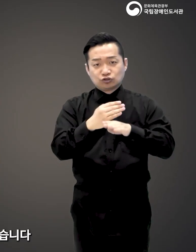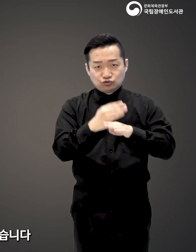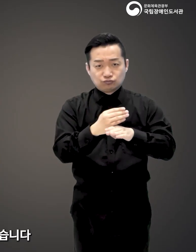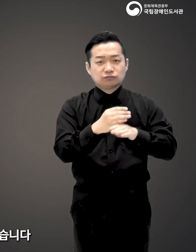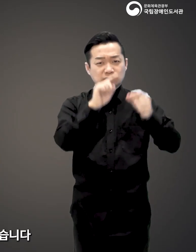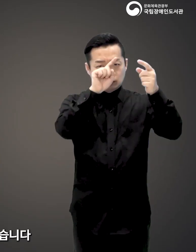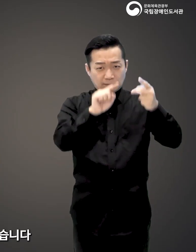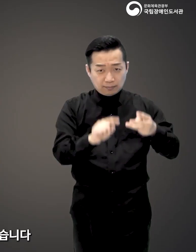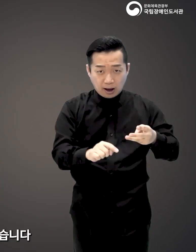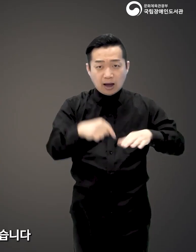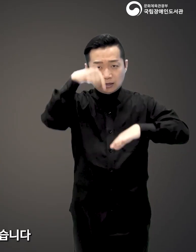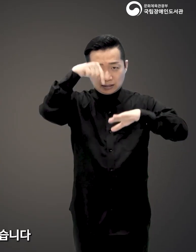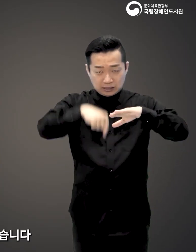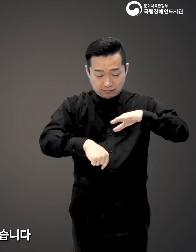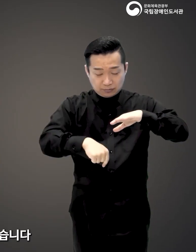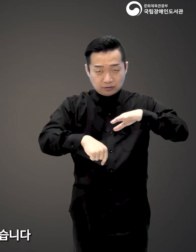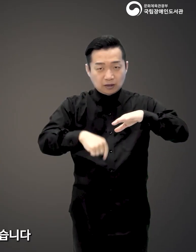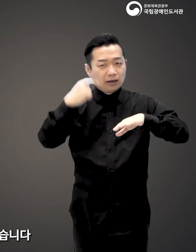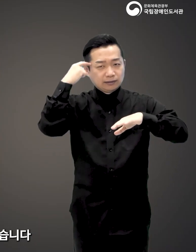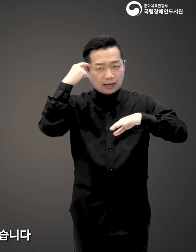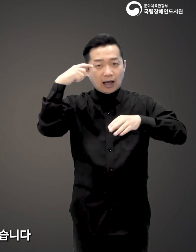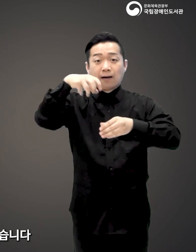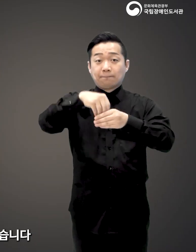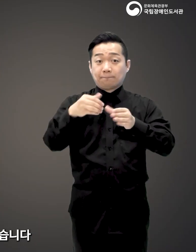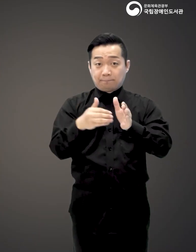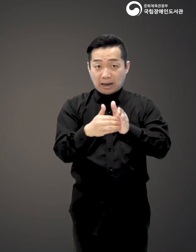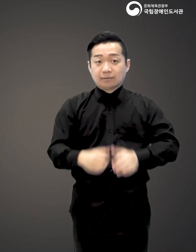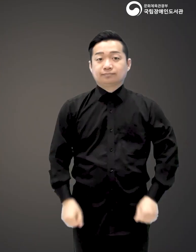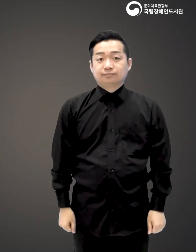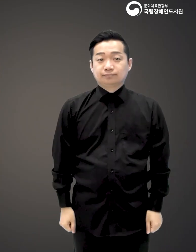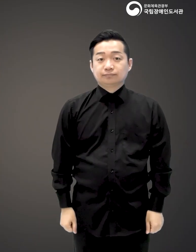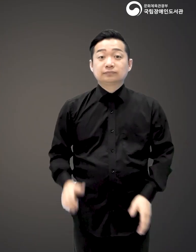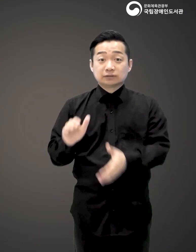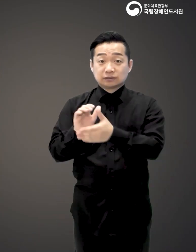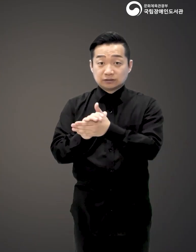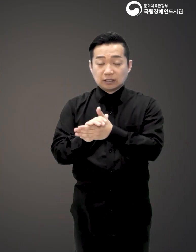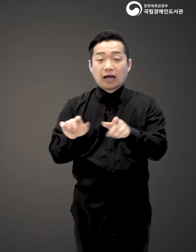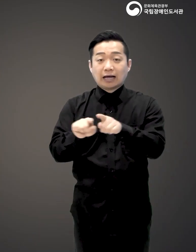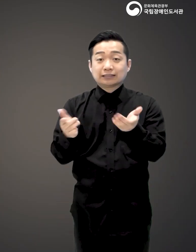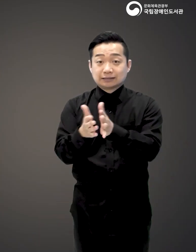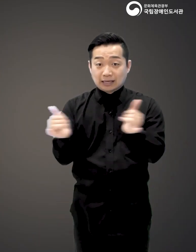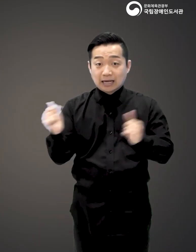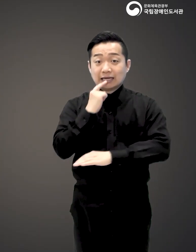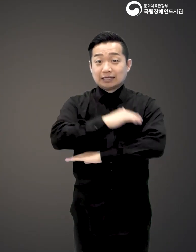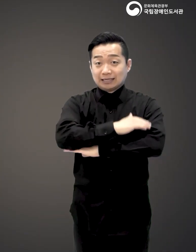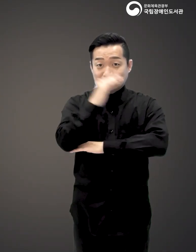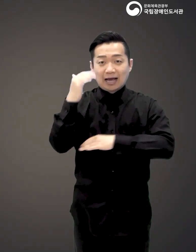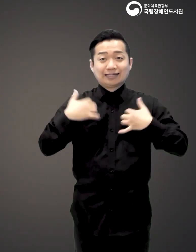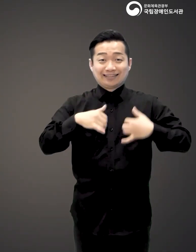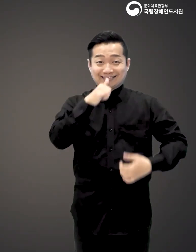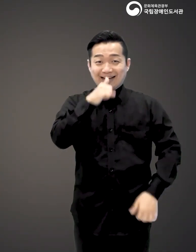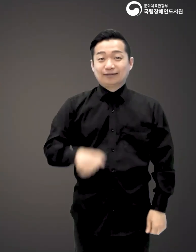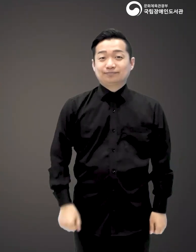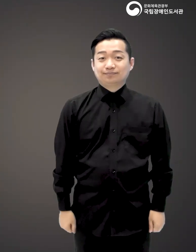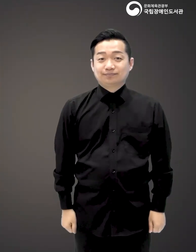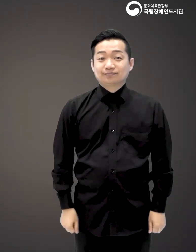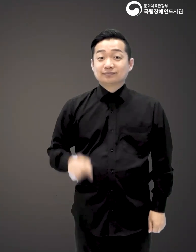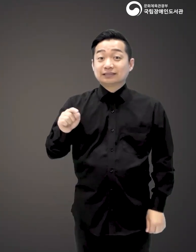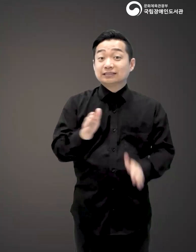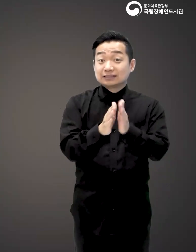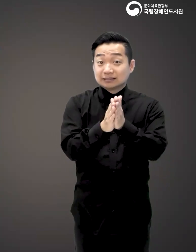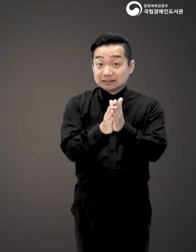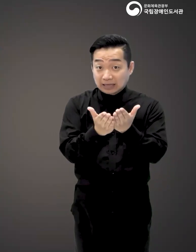민주주의, 이런 부분을 깊이 있는 시각으로 다뤘습니다. 또 그 친구의 동료들의 이야기도 굉장히 재밌는데요.